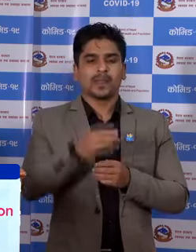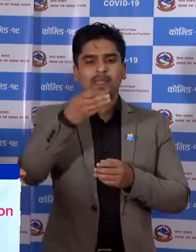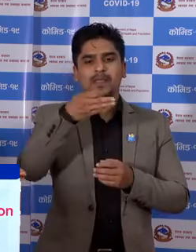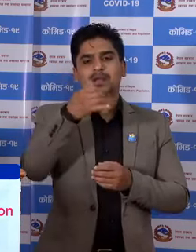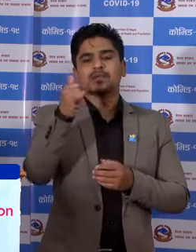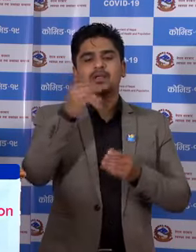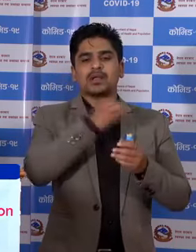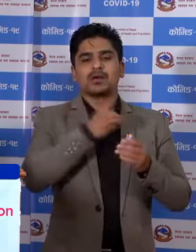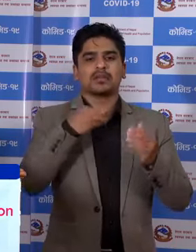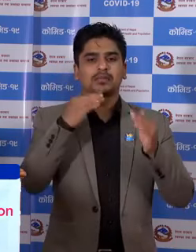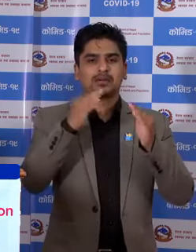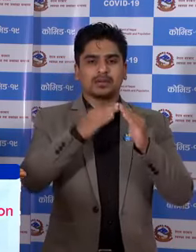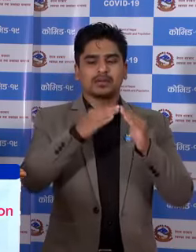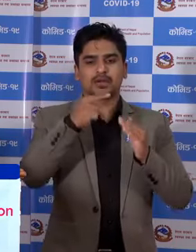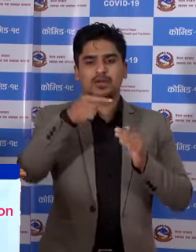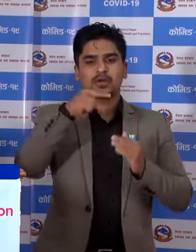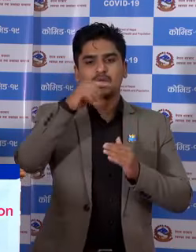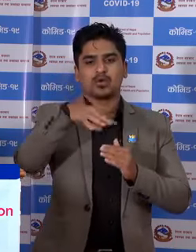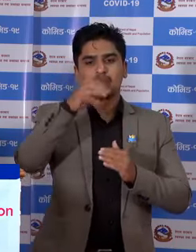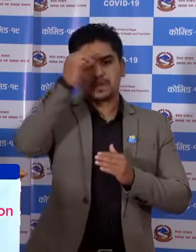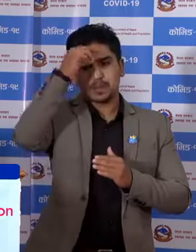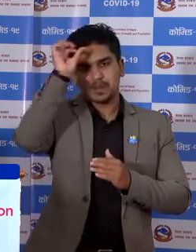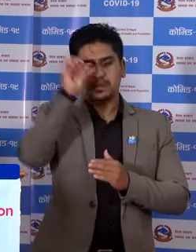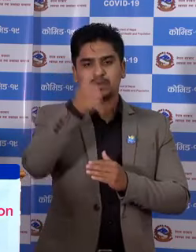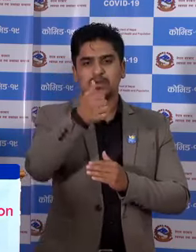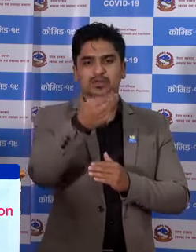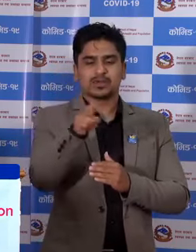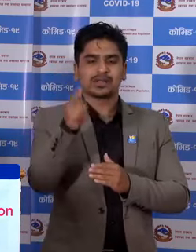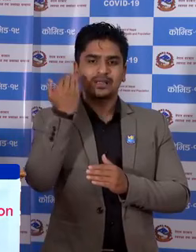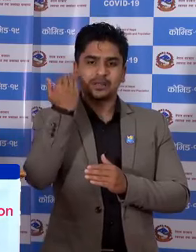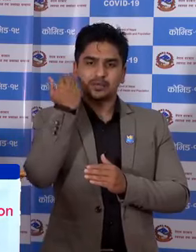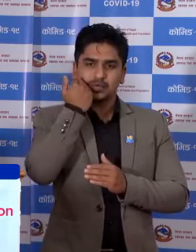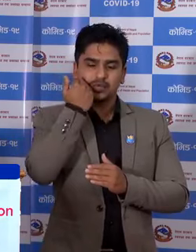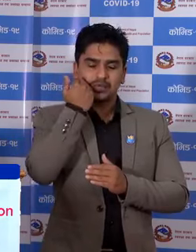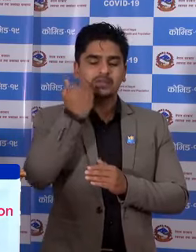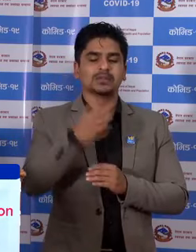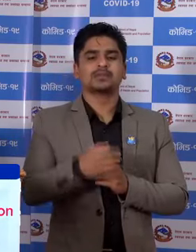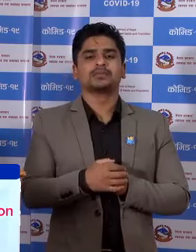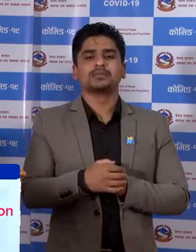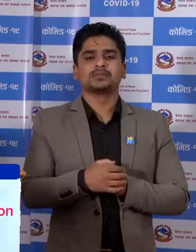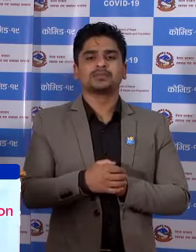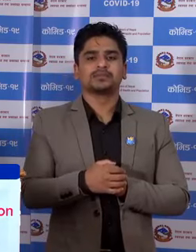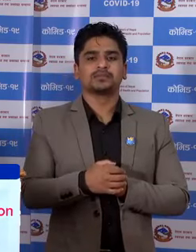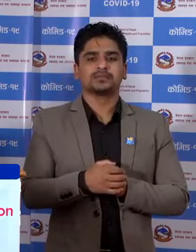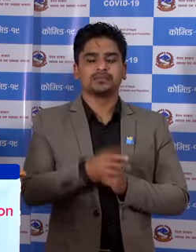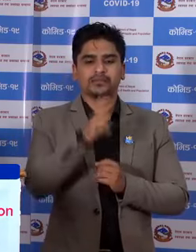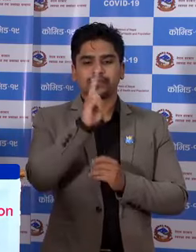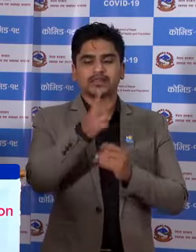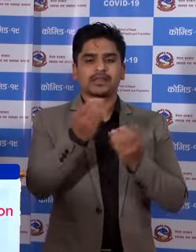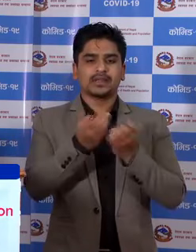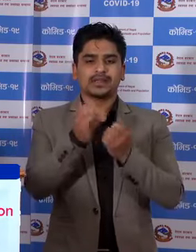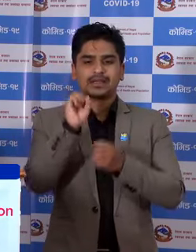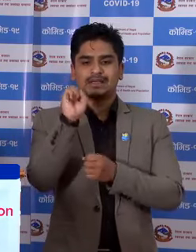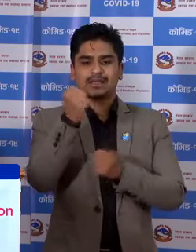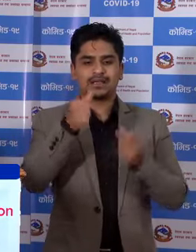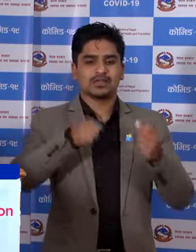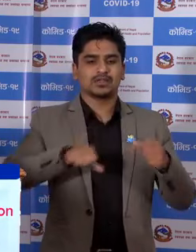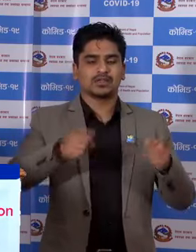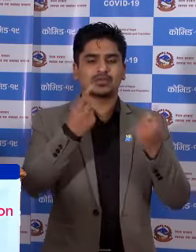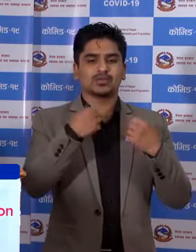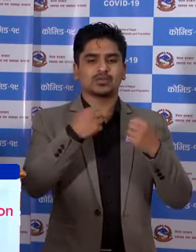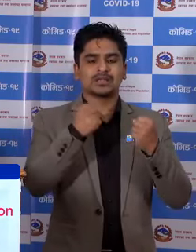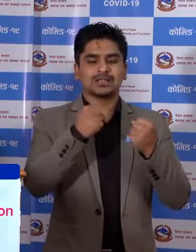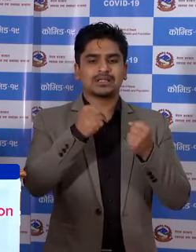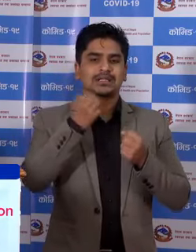में नवलपात पराशी पस्चिम को 6 जना पूरुष उसेगरी राष्टिये जनस्वास्त